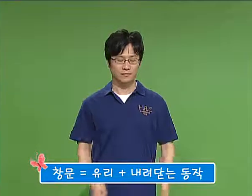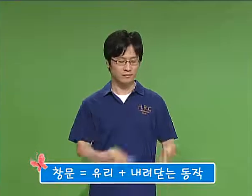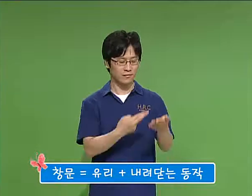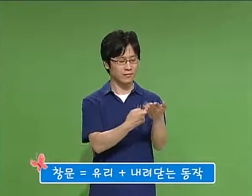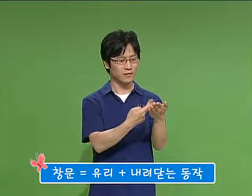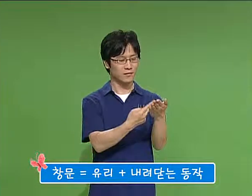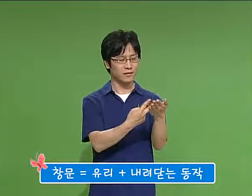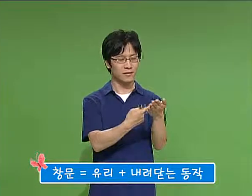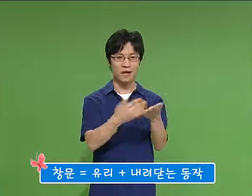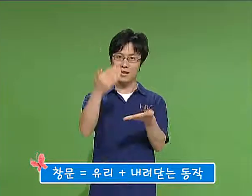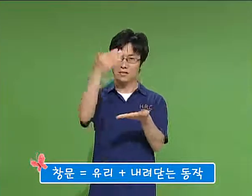창문.